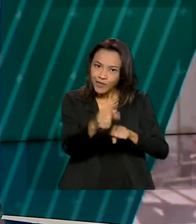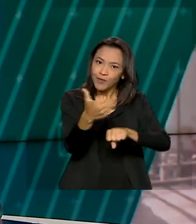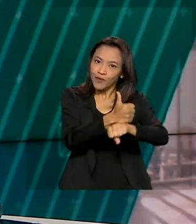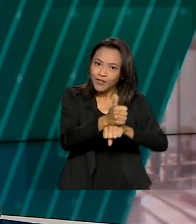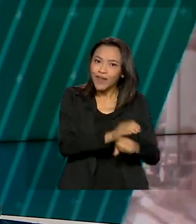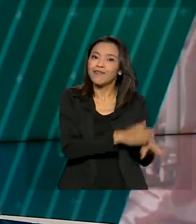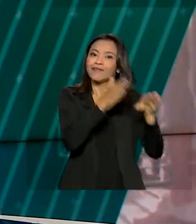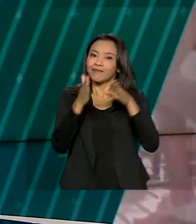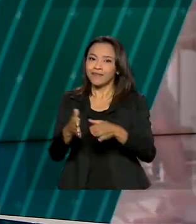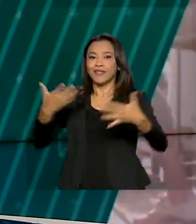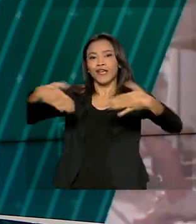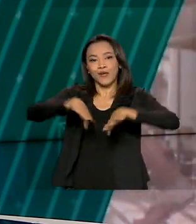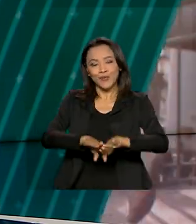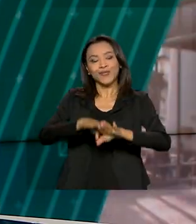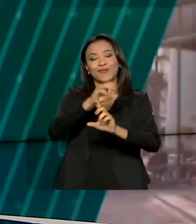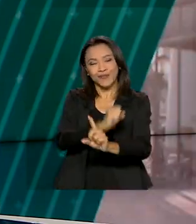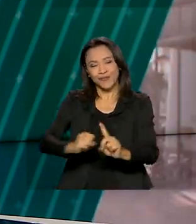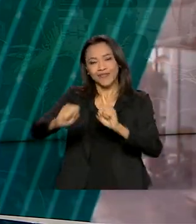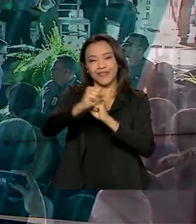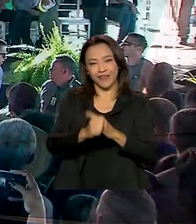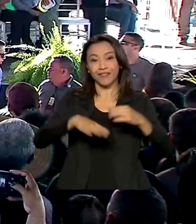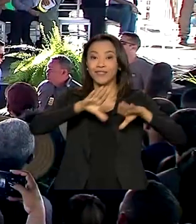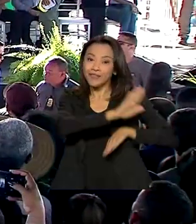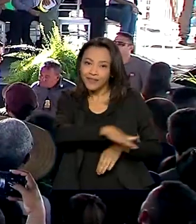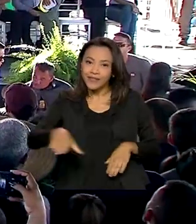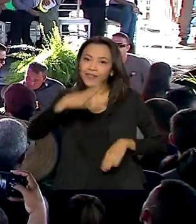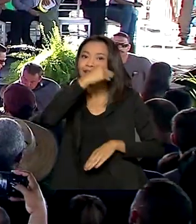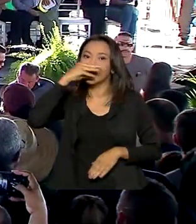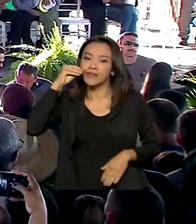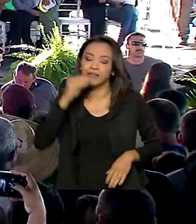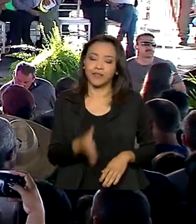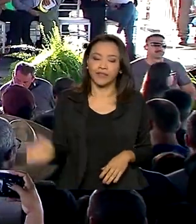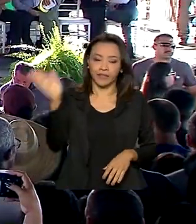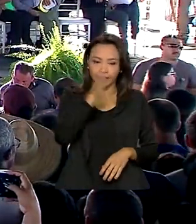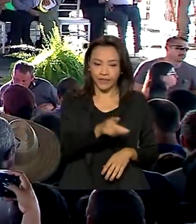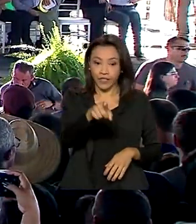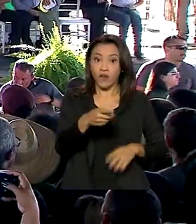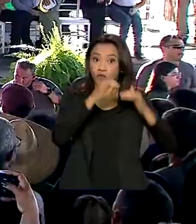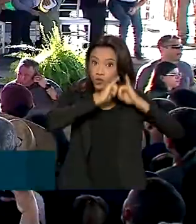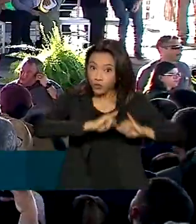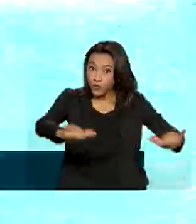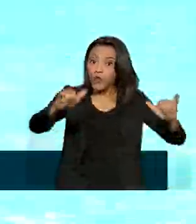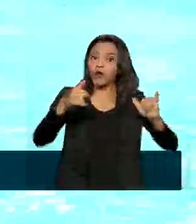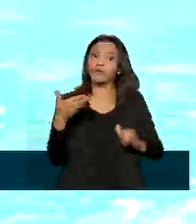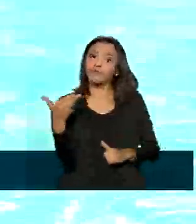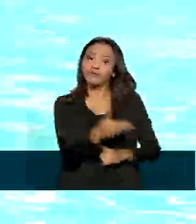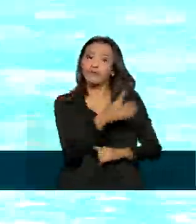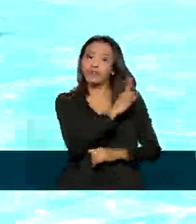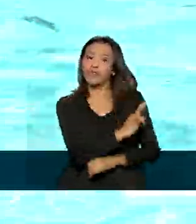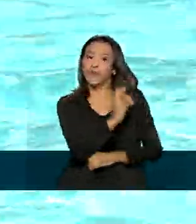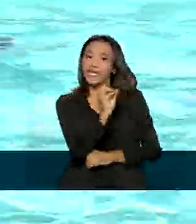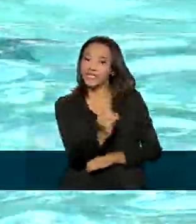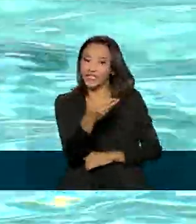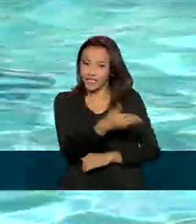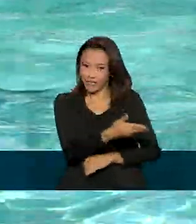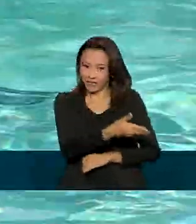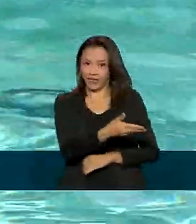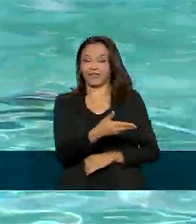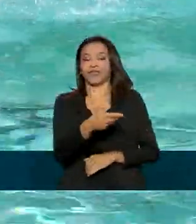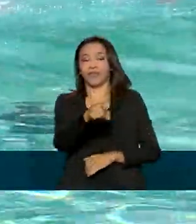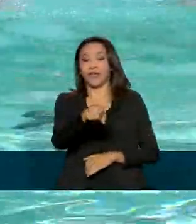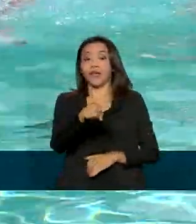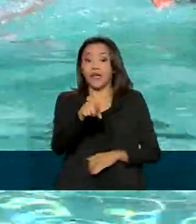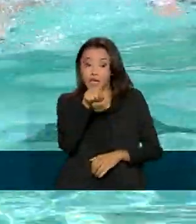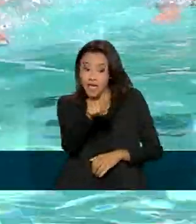a inclusão social de crianças e adolescentes. Lançado em Porto Nacional, no Tocantins, o programa DNA do Brasil